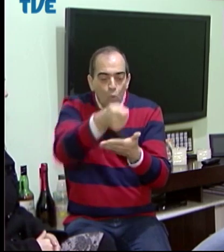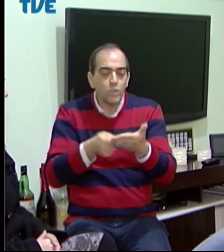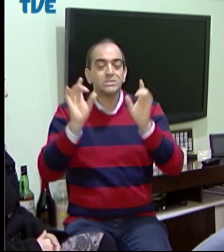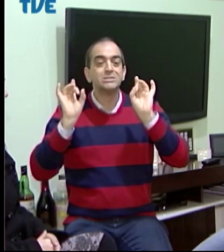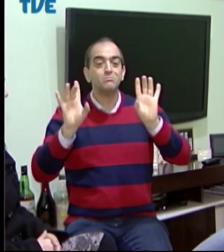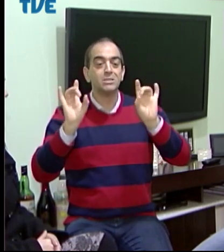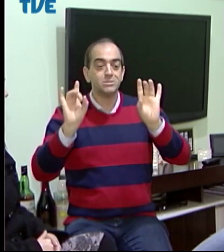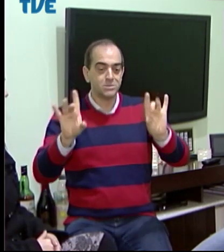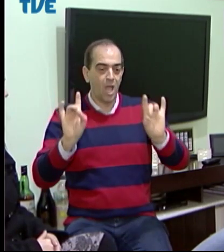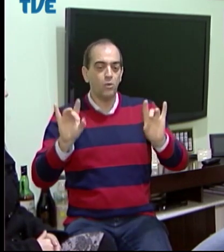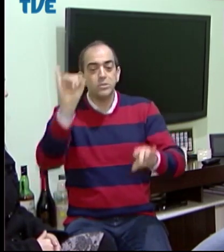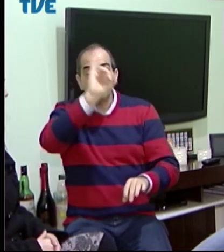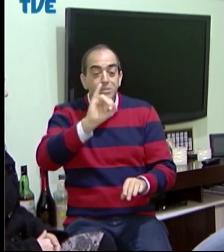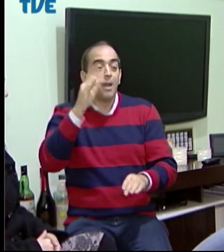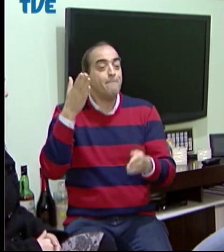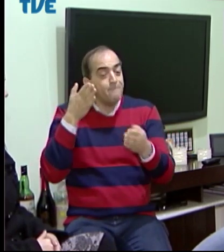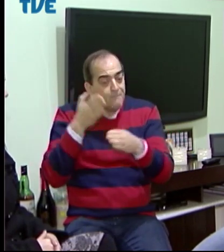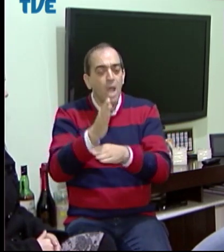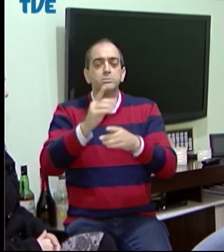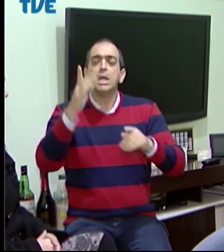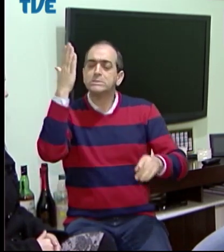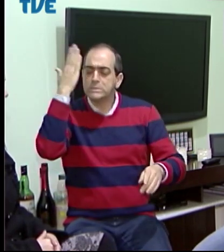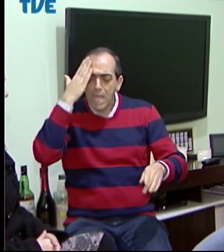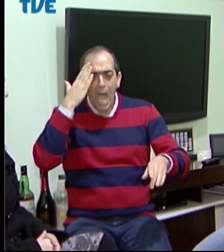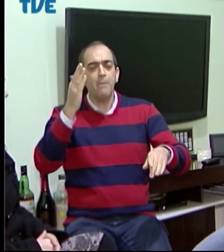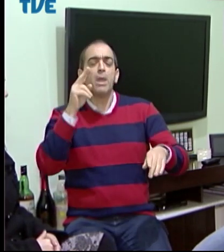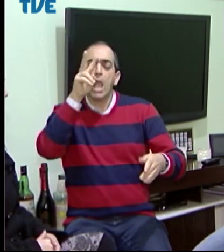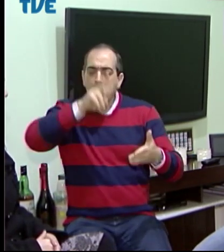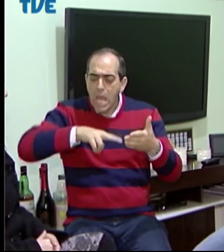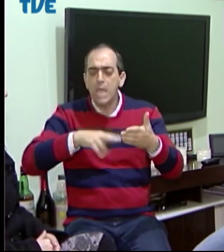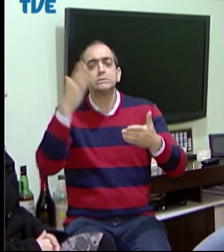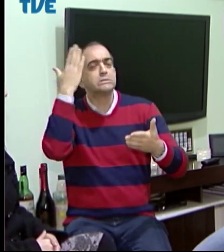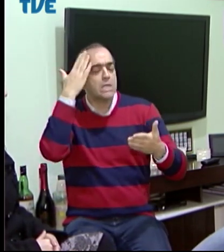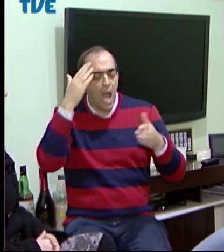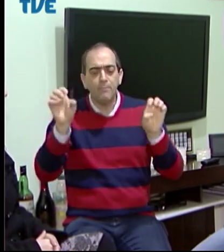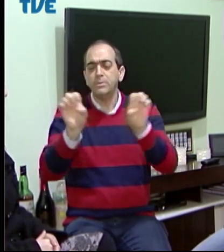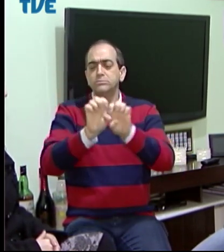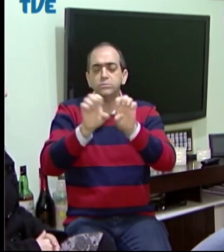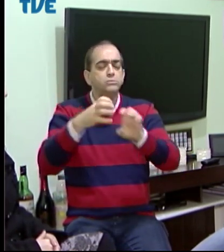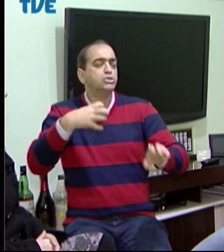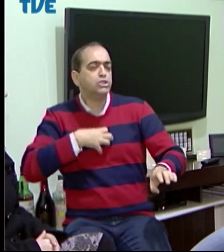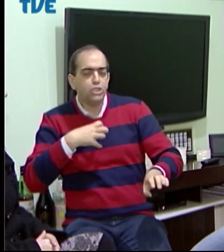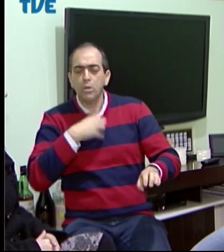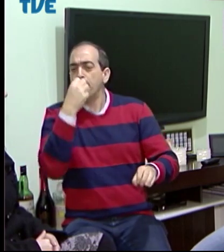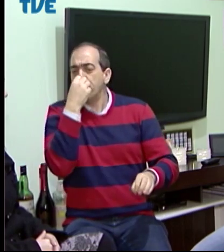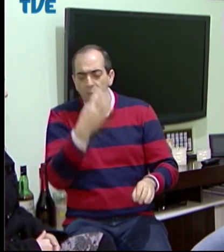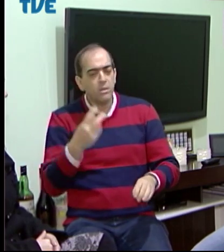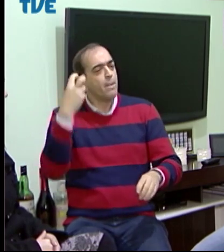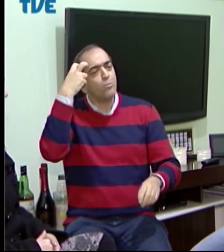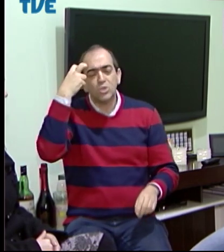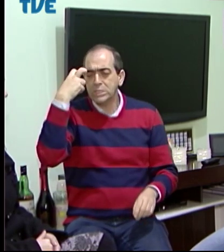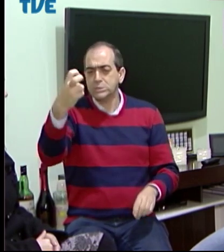precisa muito da questão do intérprete, é importante o papel do intérprete, né? Porque o surdo é capaz de ler sim, o surdo é